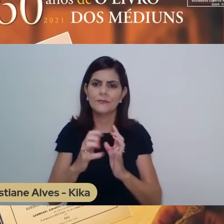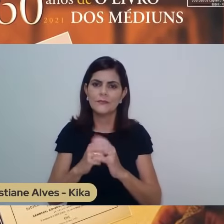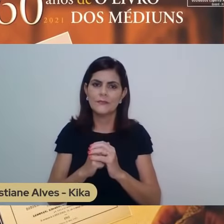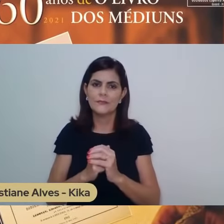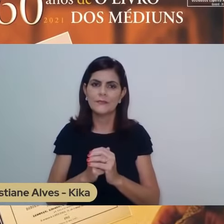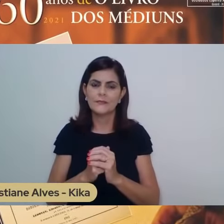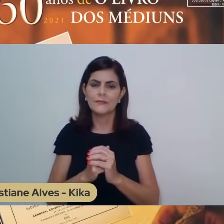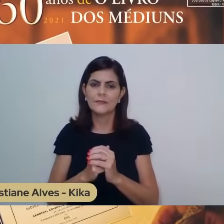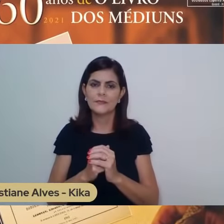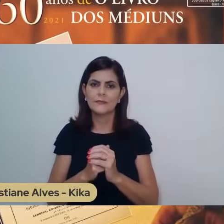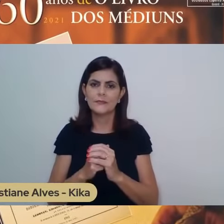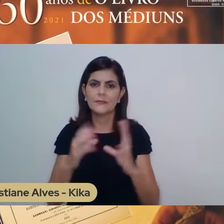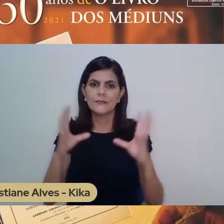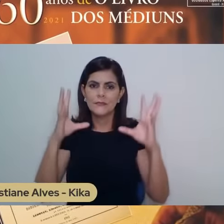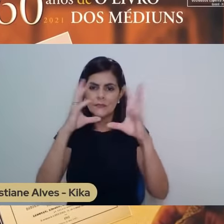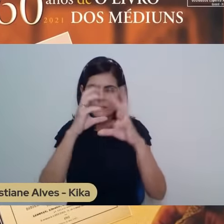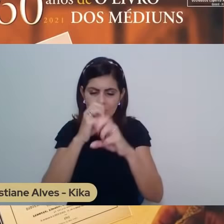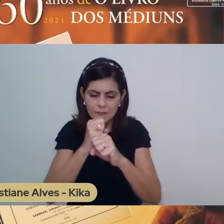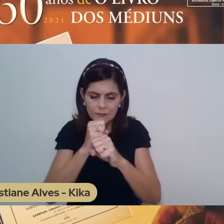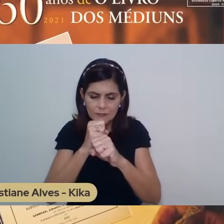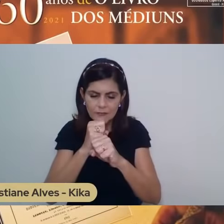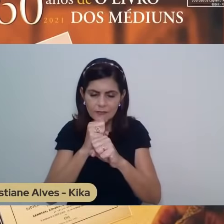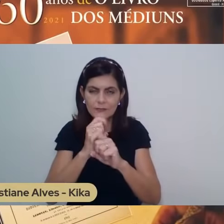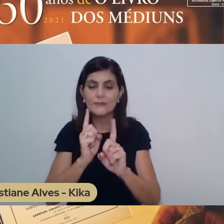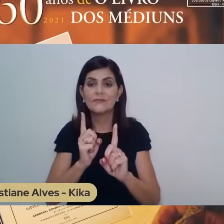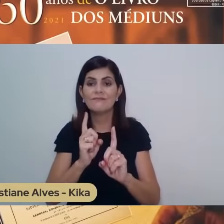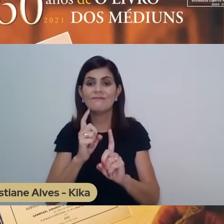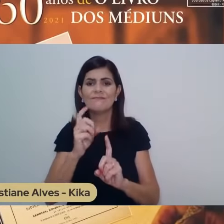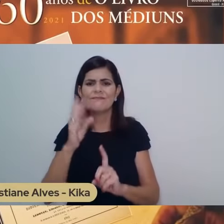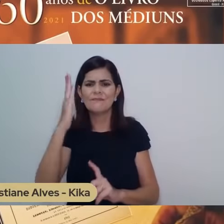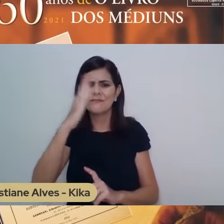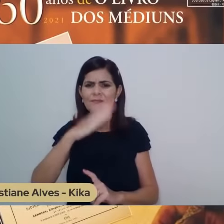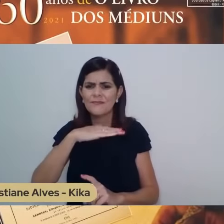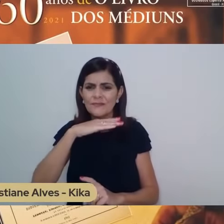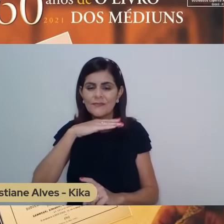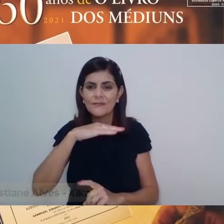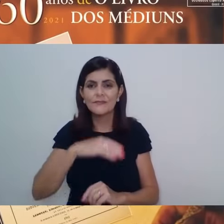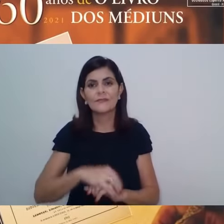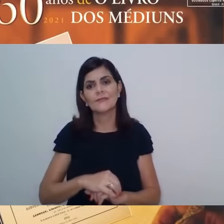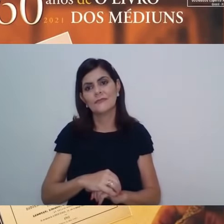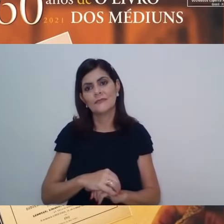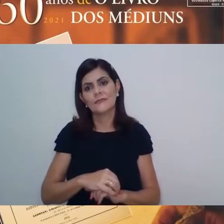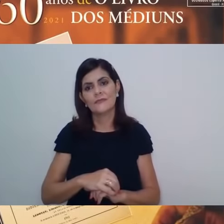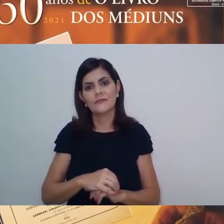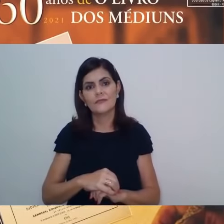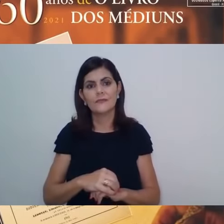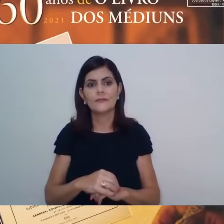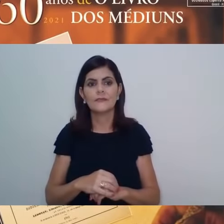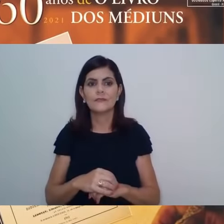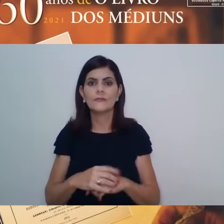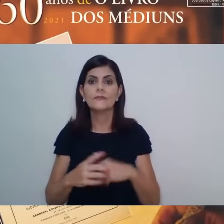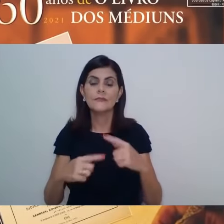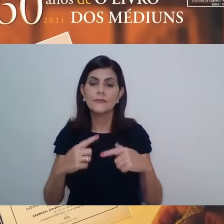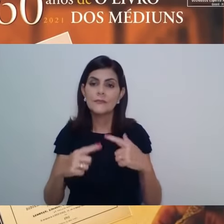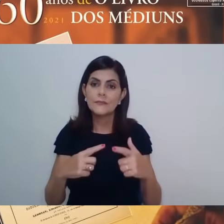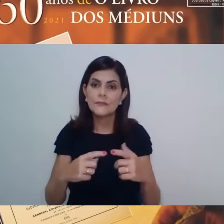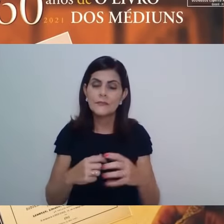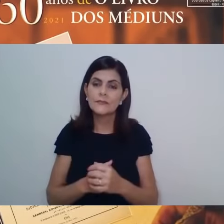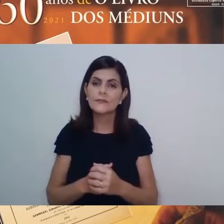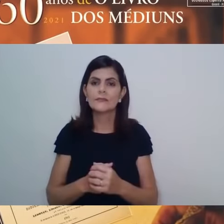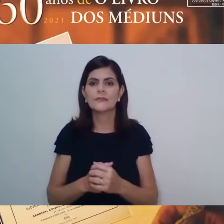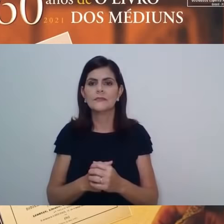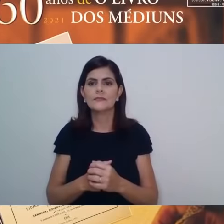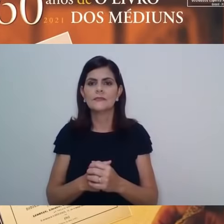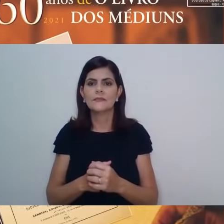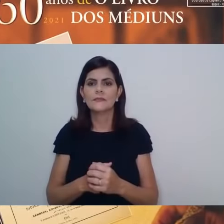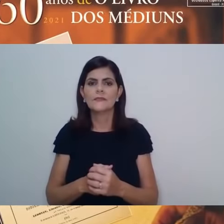A sombra do fanatismo e da crueldade não se instalara apenas no cinédrio onde se lhe